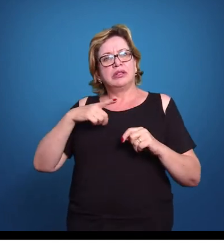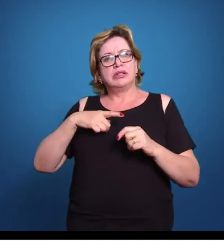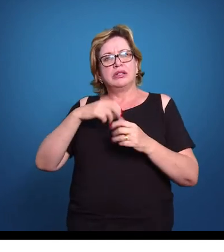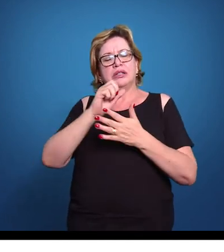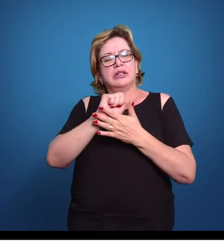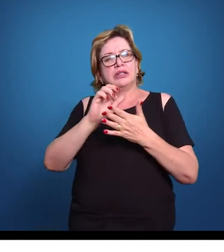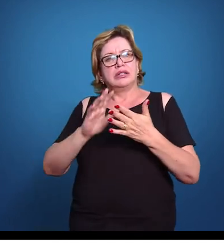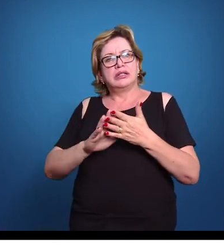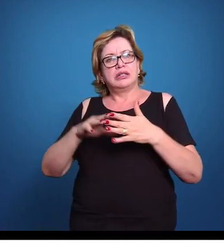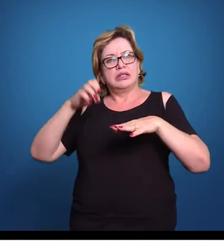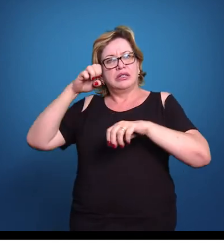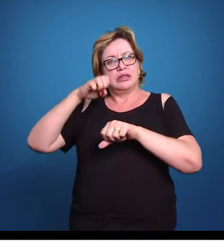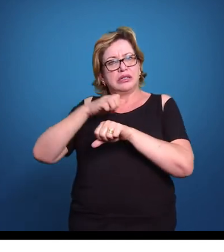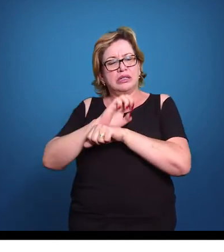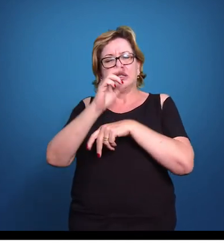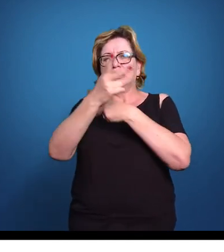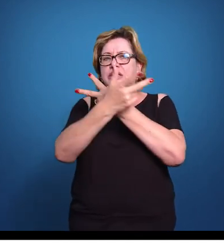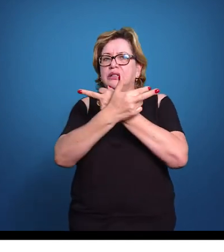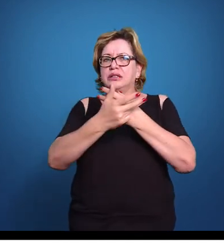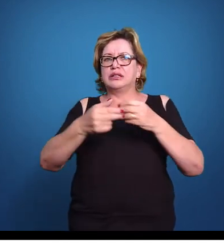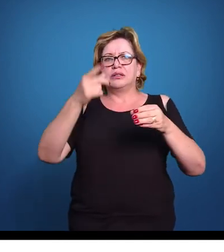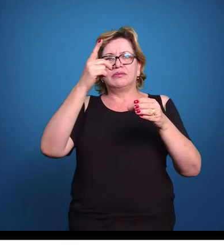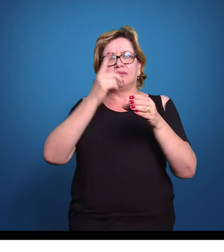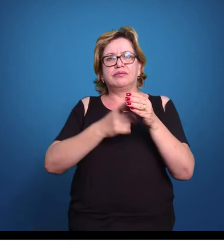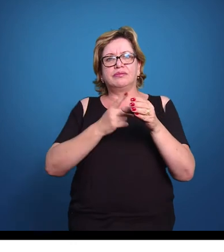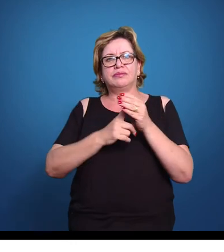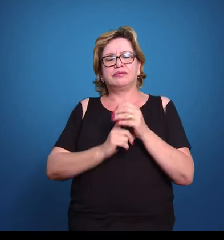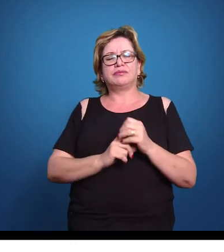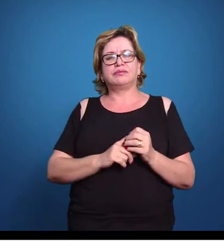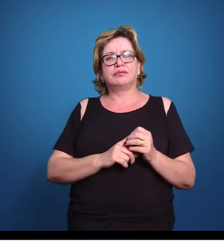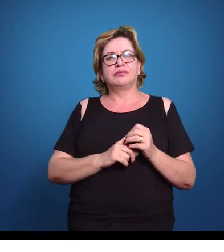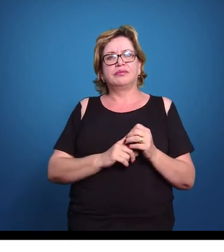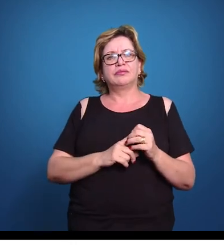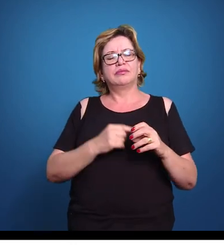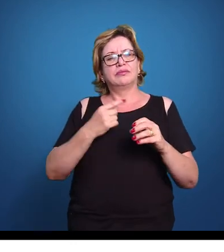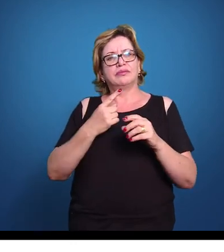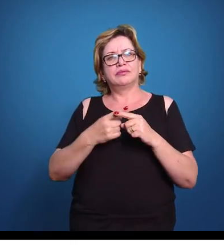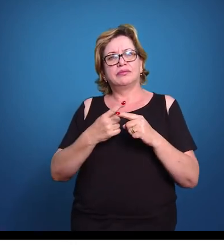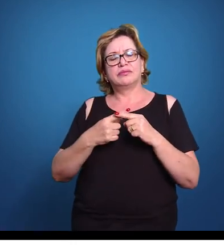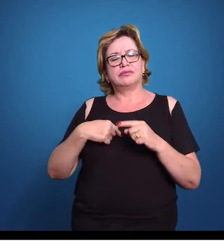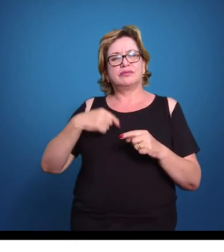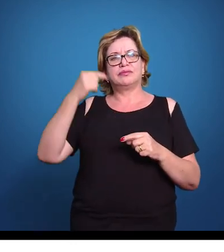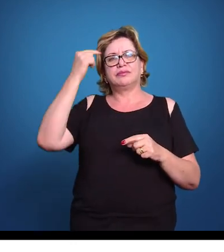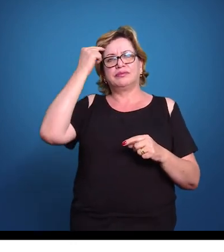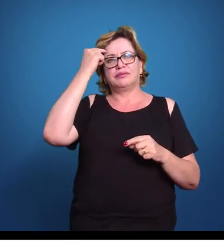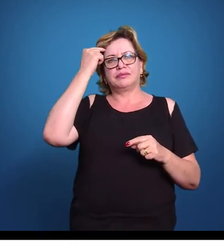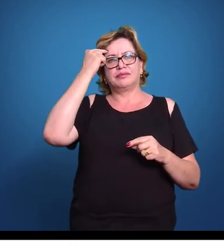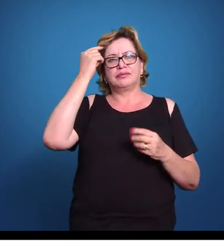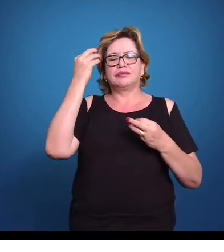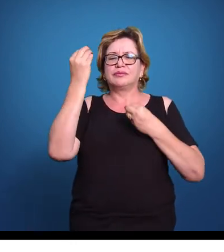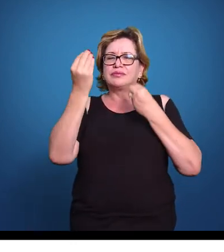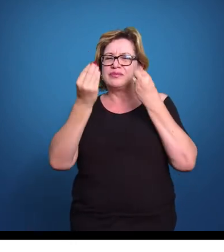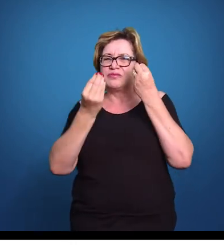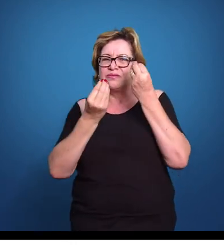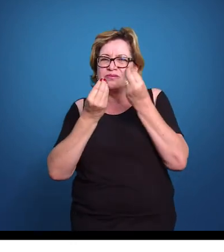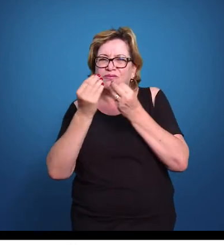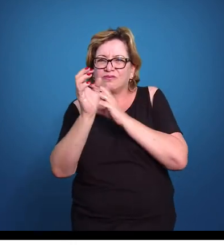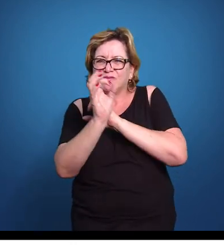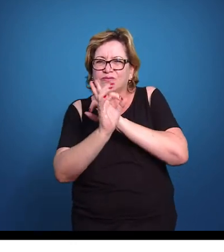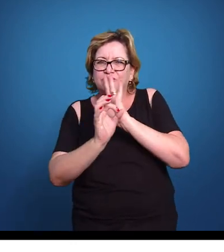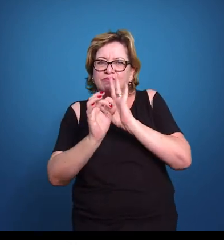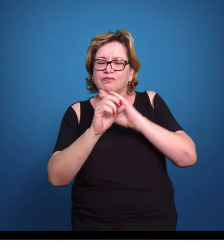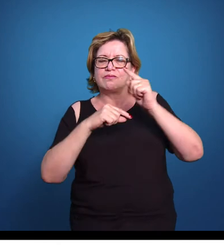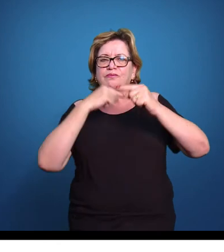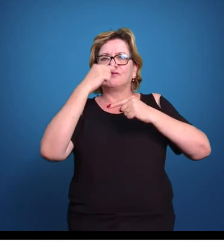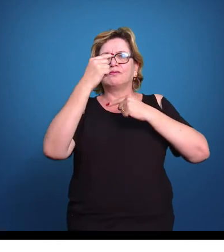empreendedoras. Em várias cidades, essa atividade está sendo pensada, concatenada e os governos